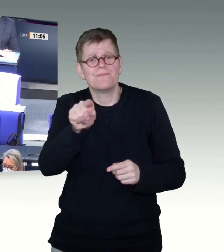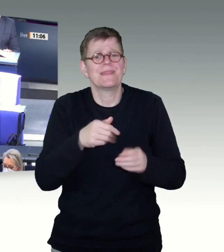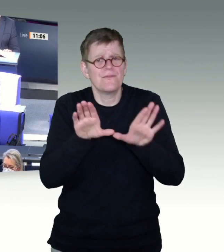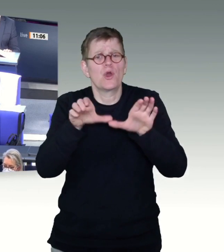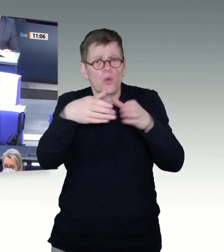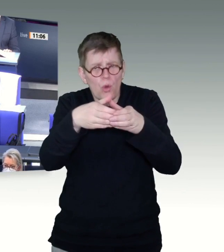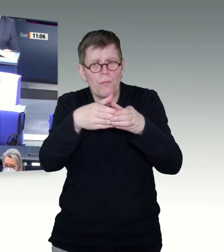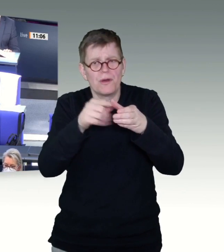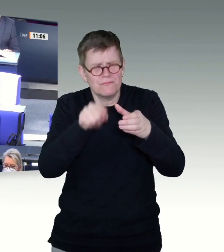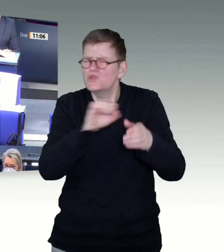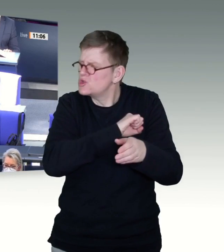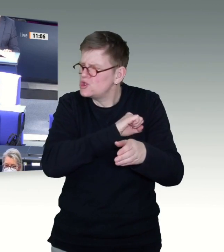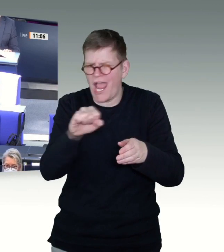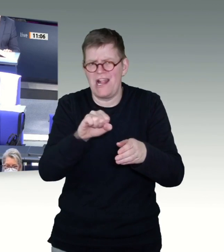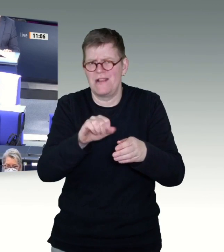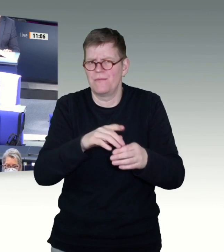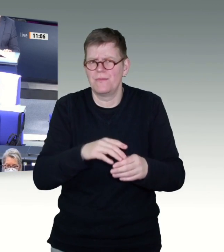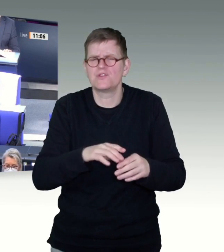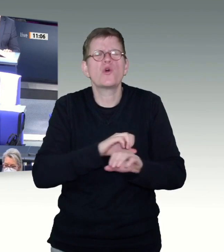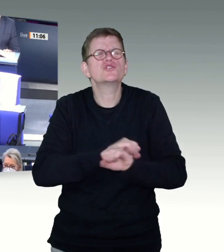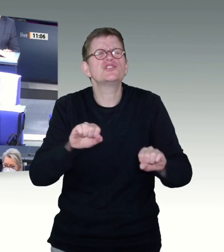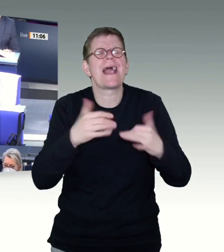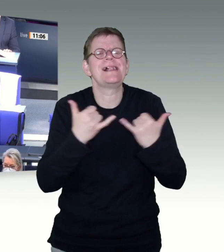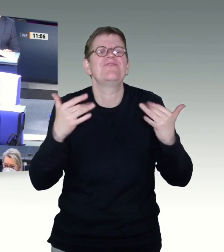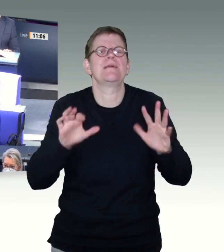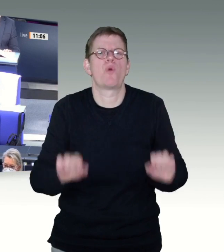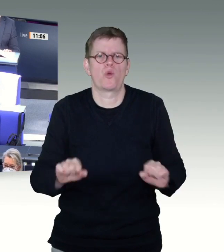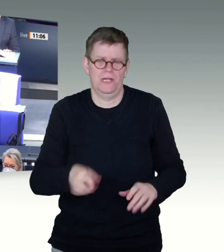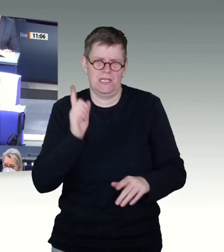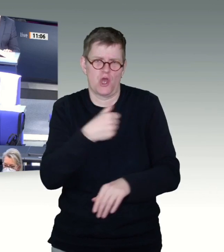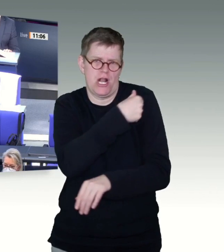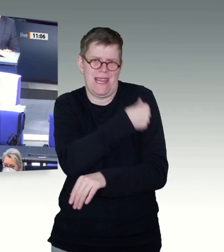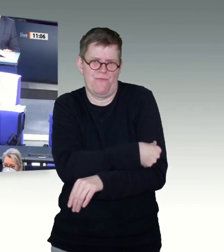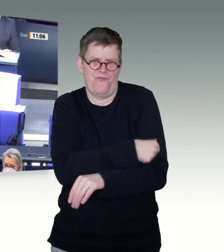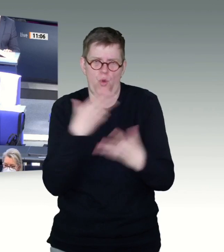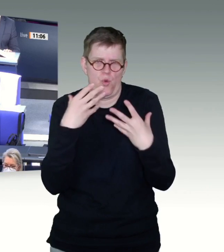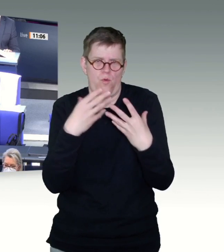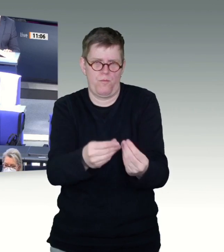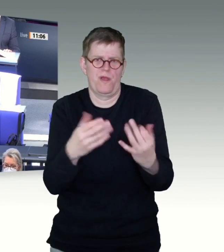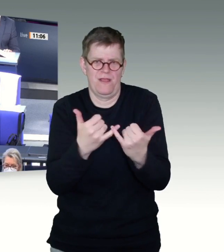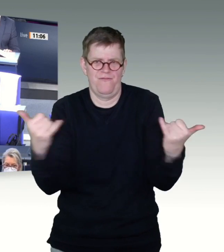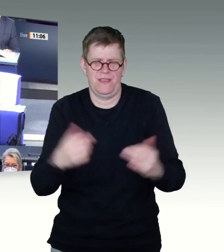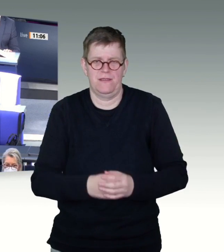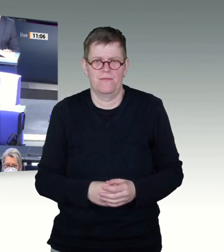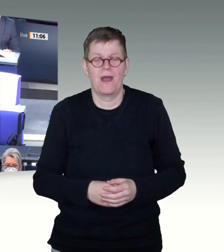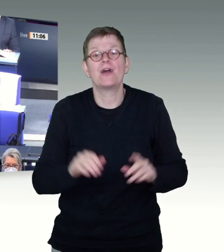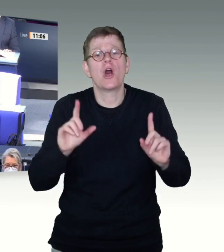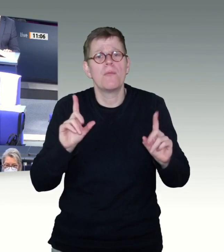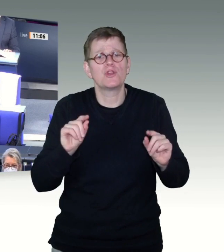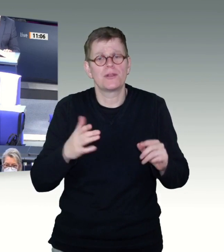schnellstmöglich dann auch geimpft werden können. Das wäre Ihre Aufgabe aus meiner Sicht. Es ist sehr,